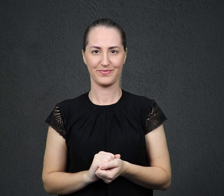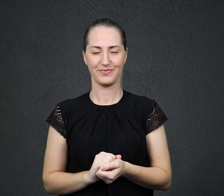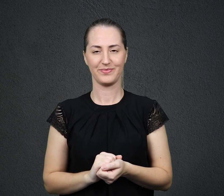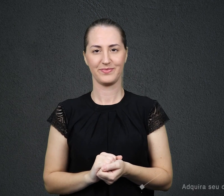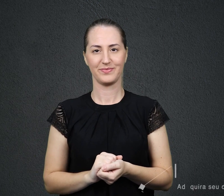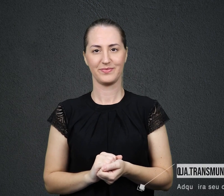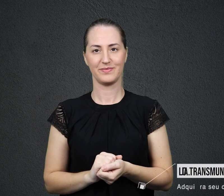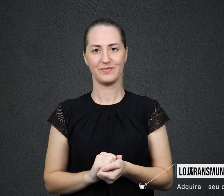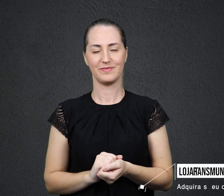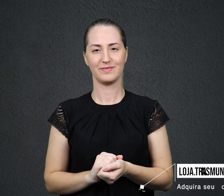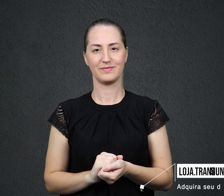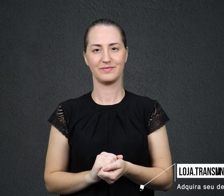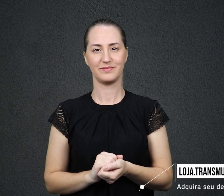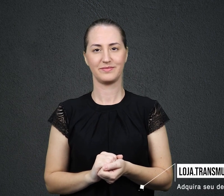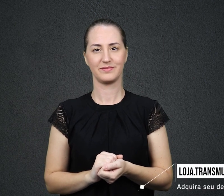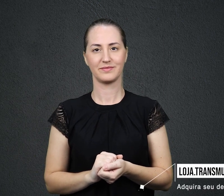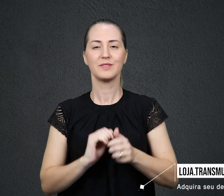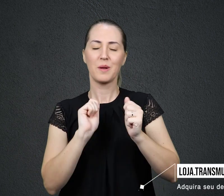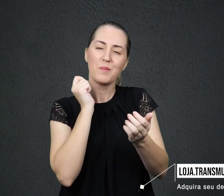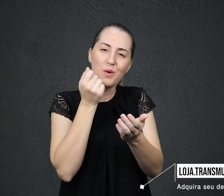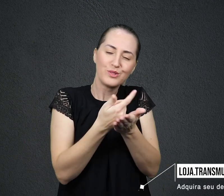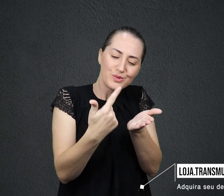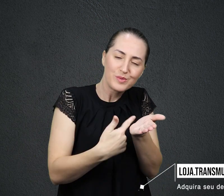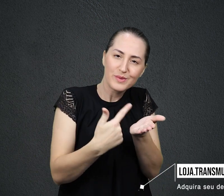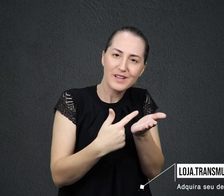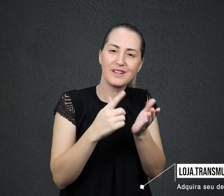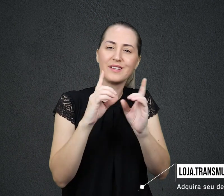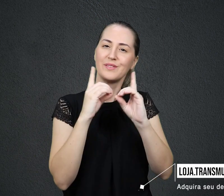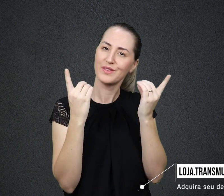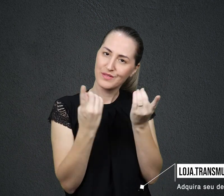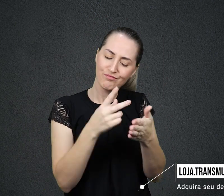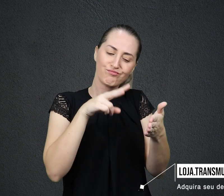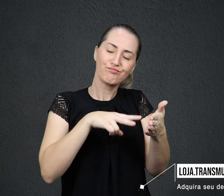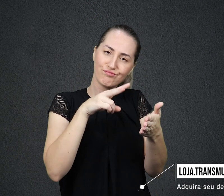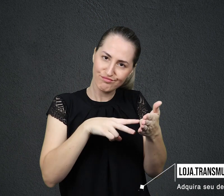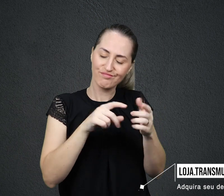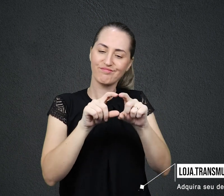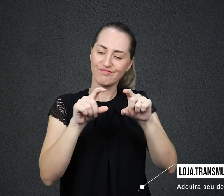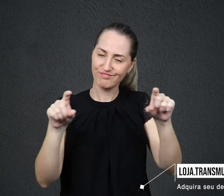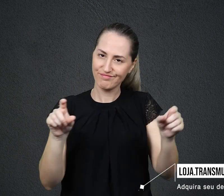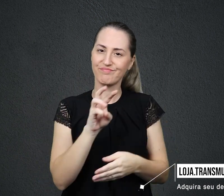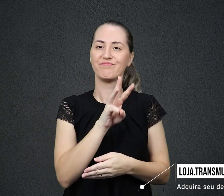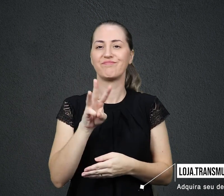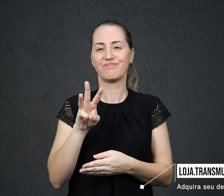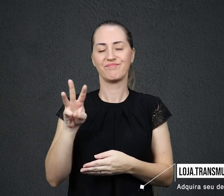Adquira já o seu devocional de todos os dias Acesse loja.transmundial.org.br